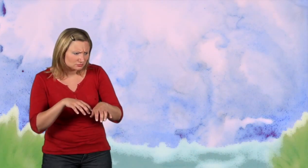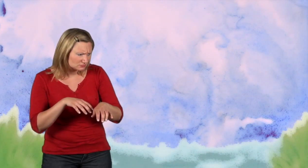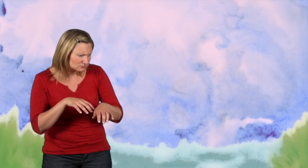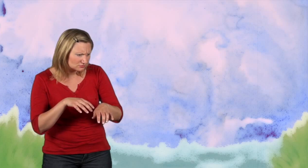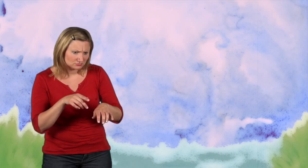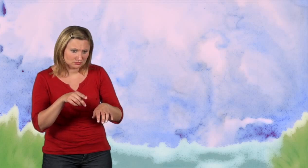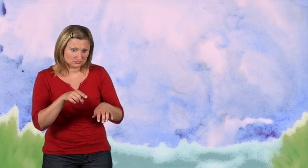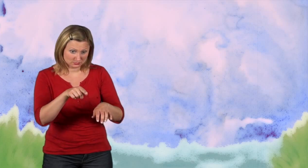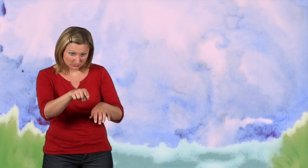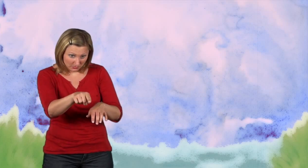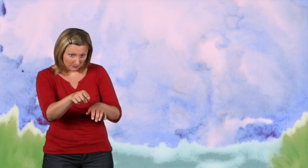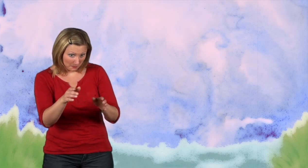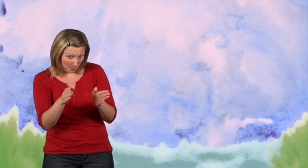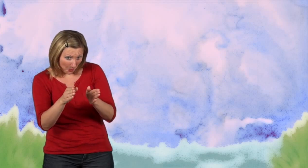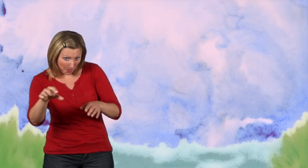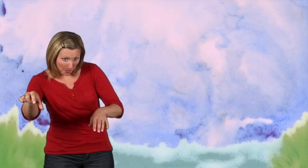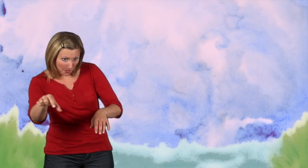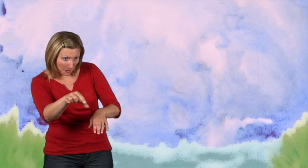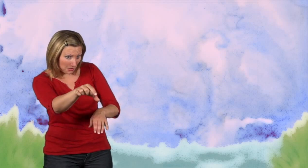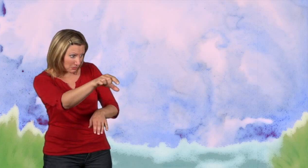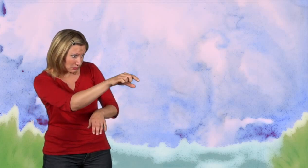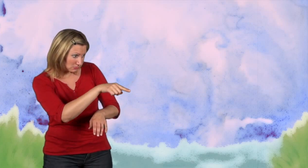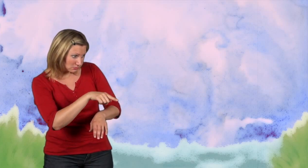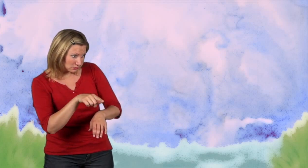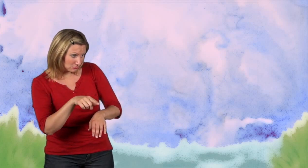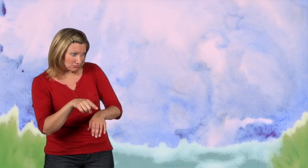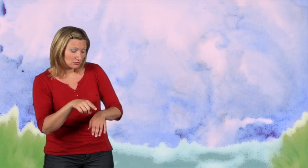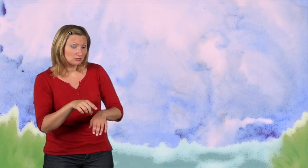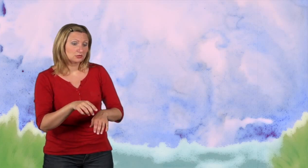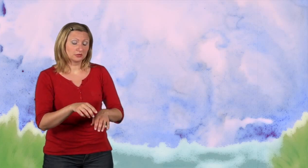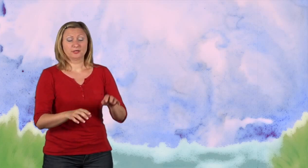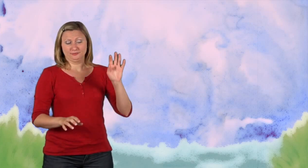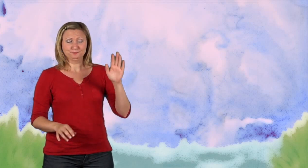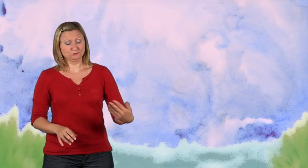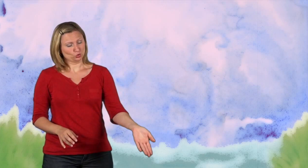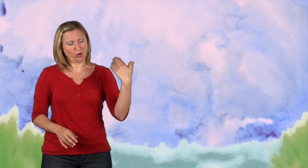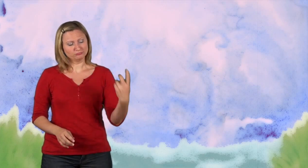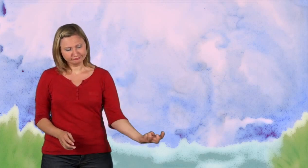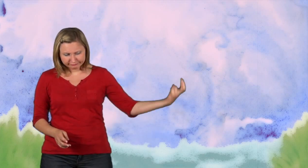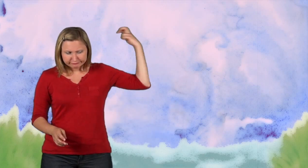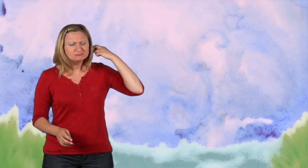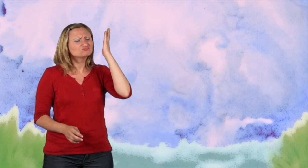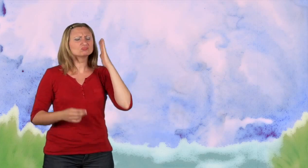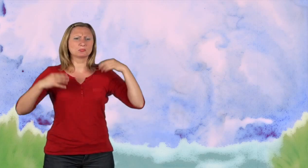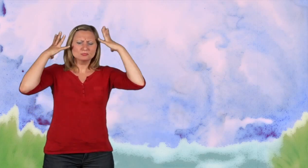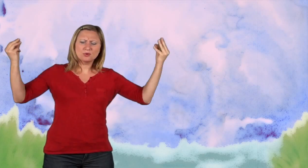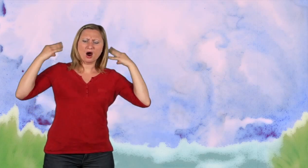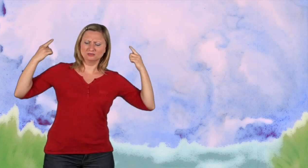Das schmale Bächlein, kluckste Leo. Na gut, dann setzte ich halt auf meinen Rücken